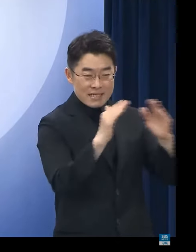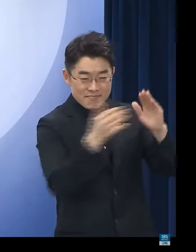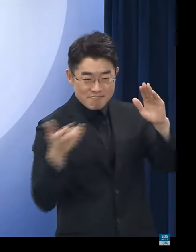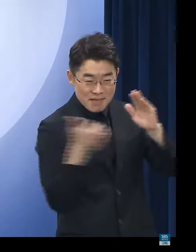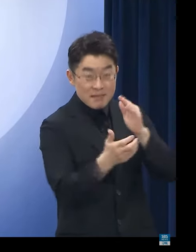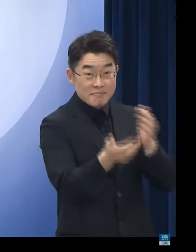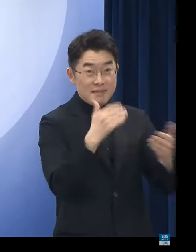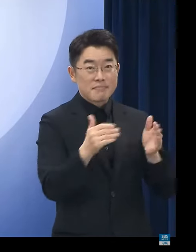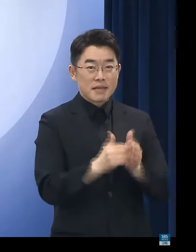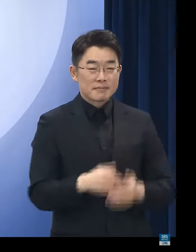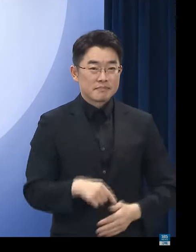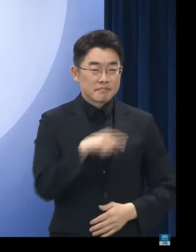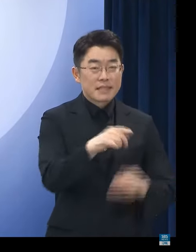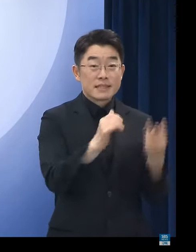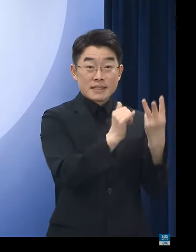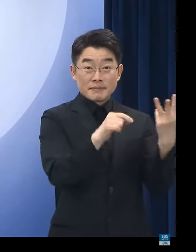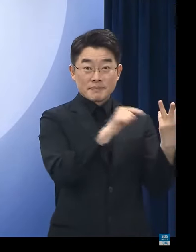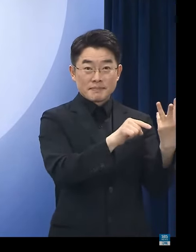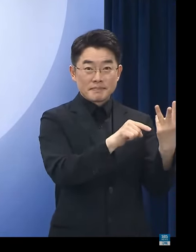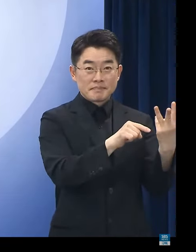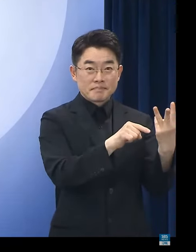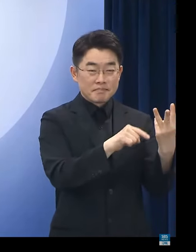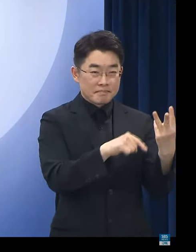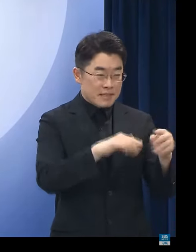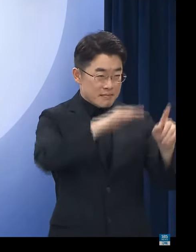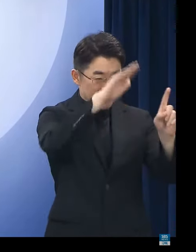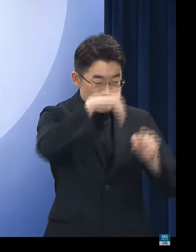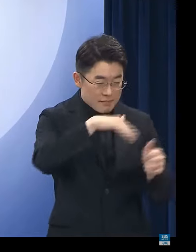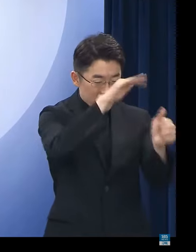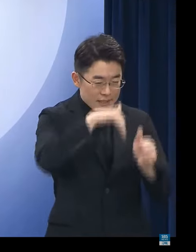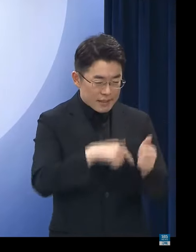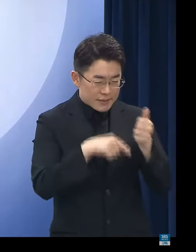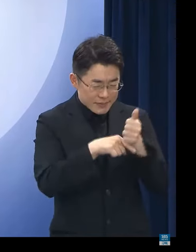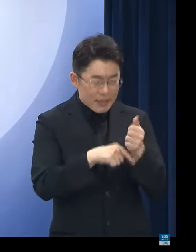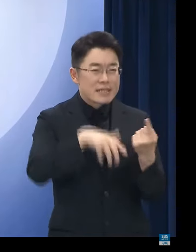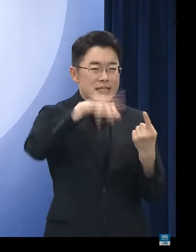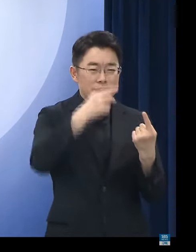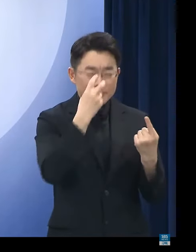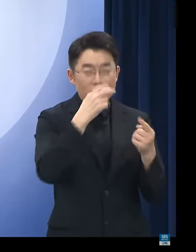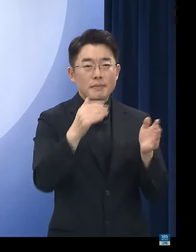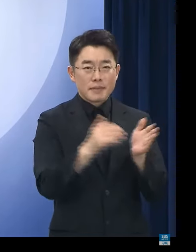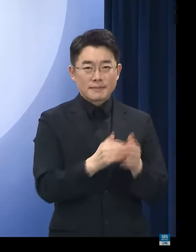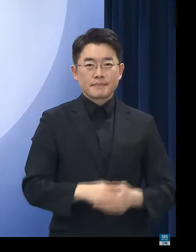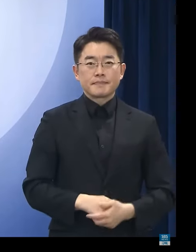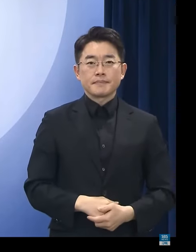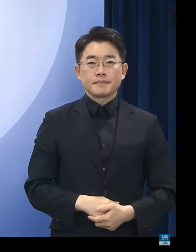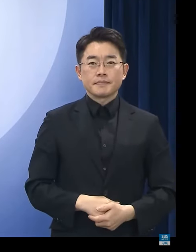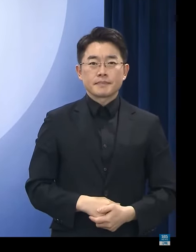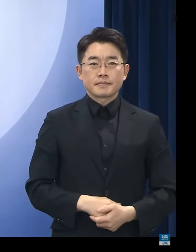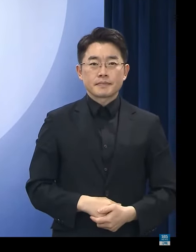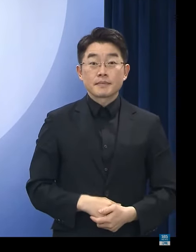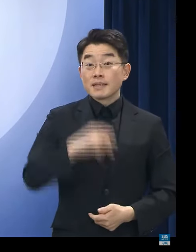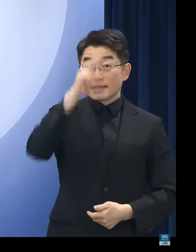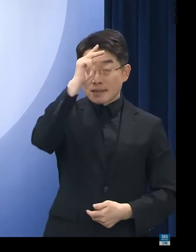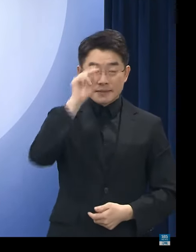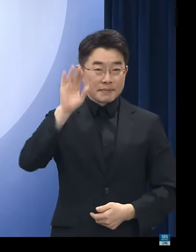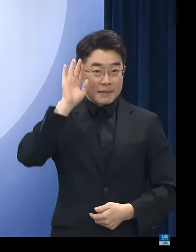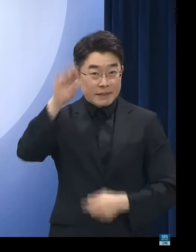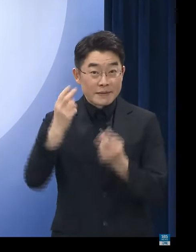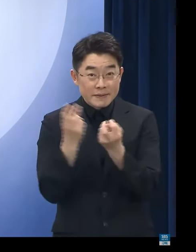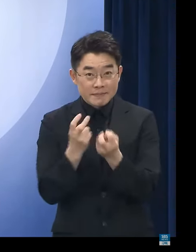아울러 주요 피의자 3명에 대해서는 현재 1차 조사를 완료한 상태입니다. 무엇보다 앞으로 경찰의